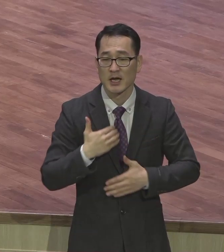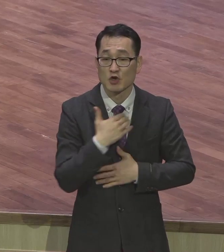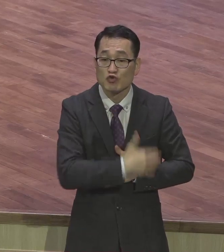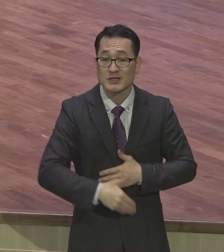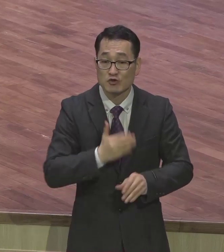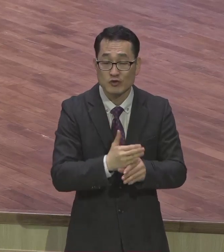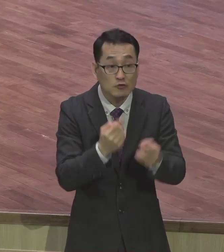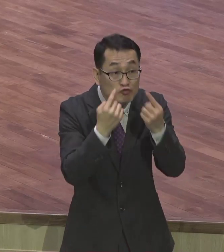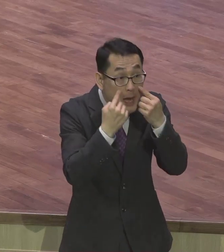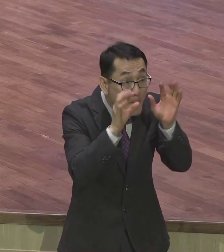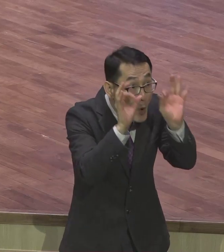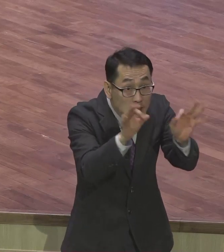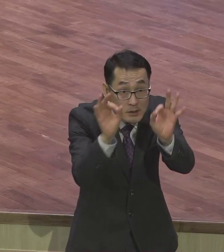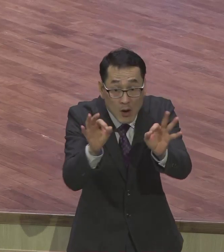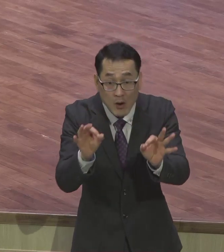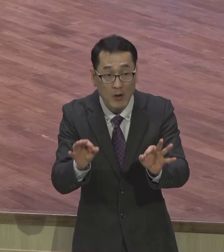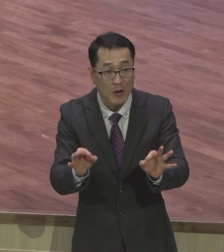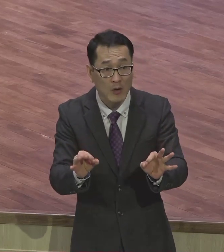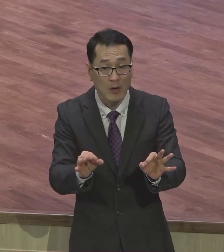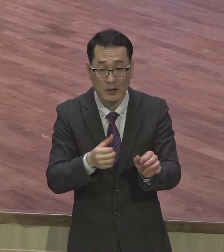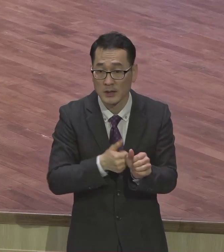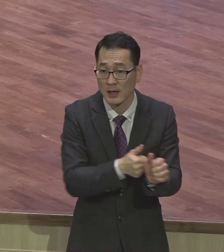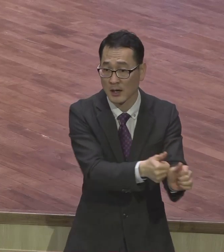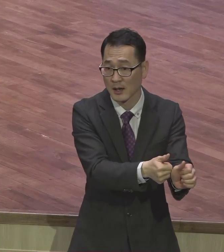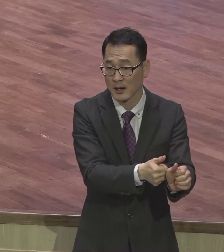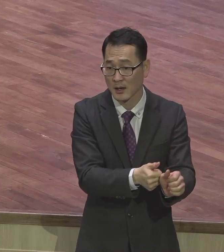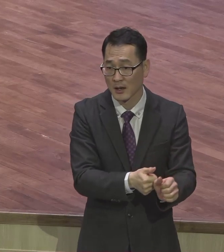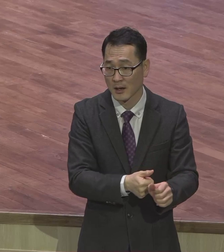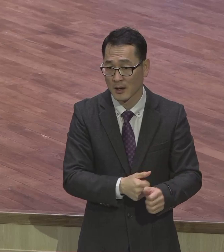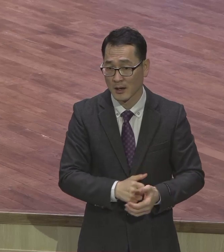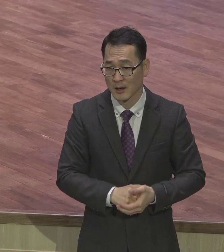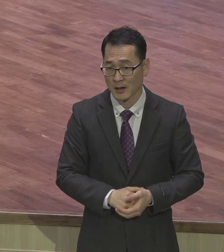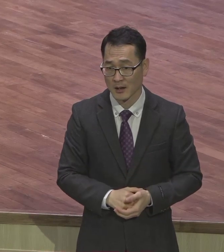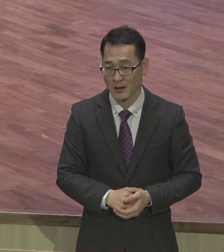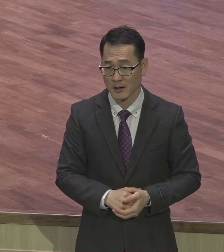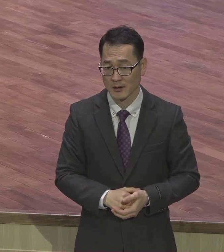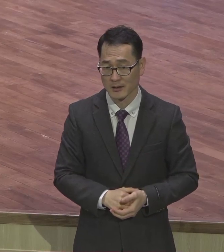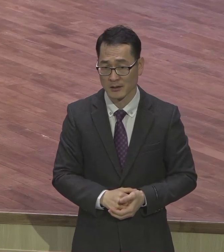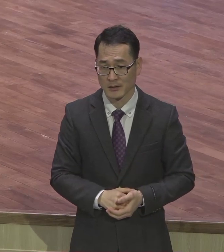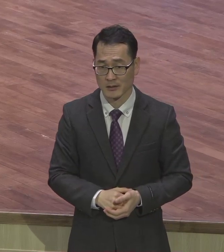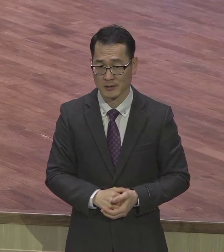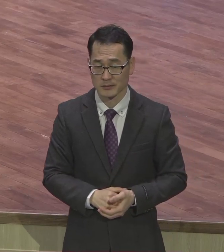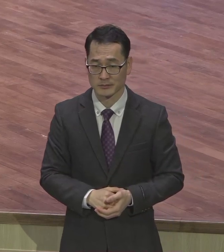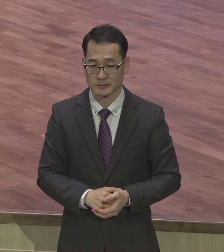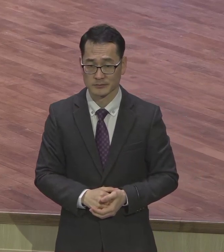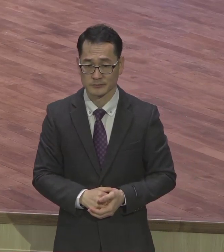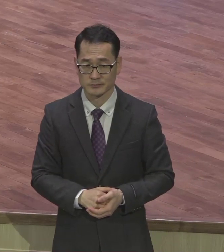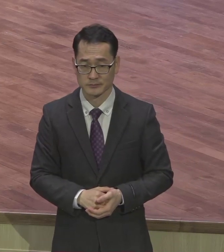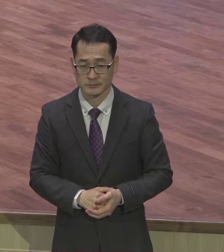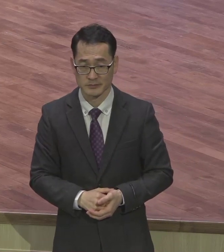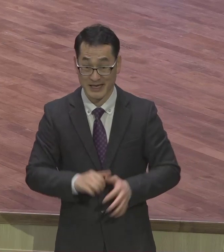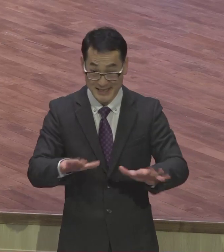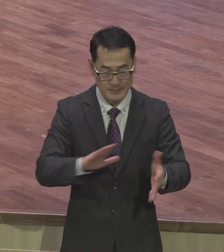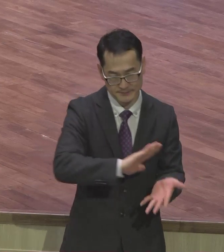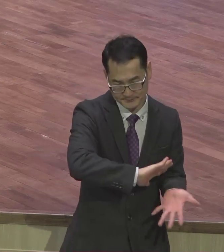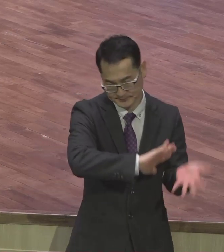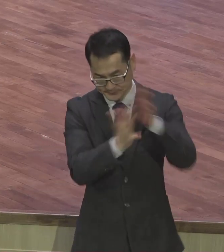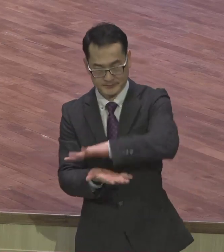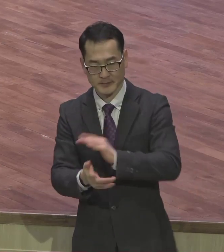보이는 이 몸 중심으로 살았어 이제는요 여러분 신분이 어떻게 바뀌어버렸냐 하나님의 자녀를 바뀌었어요 마귀는요